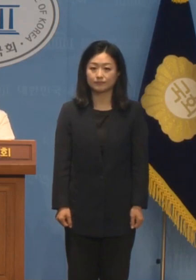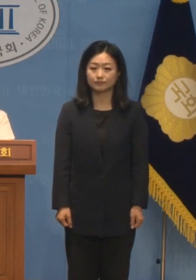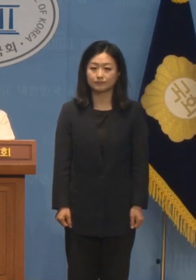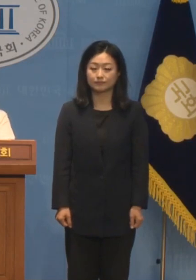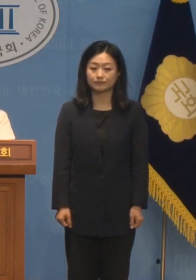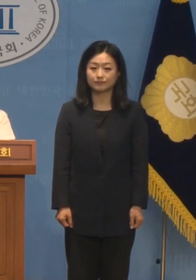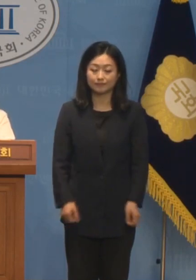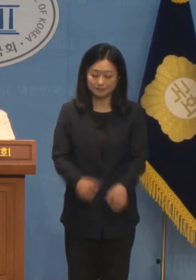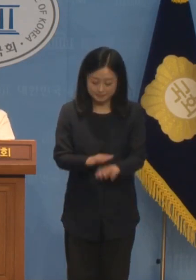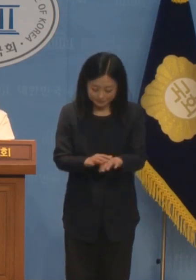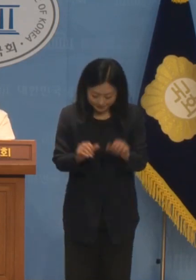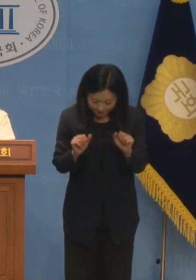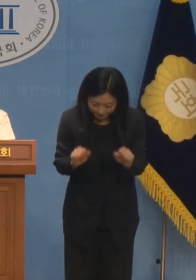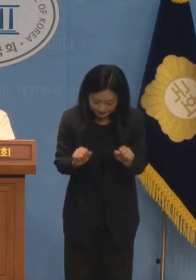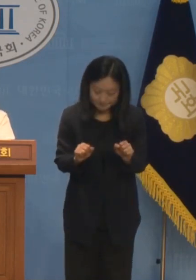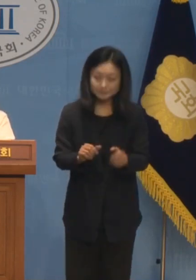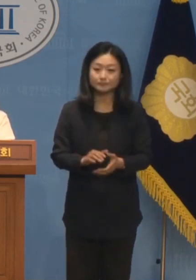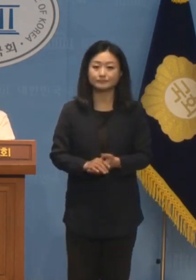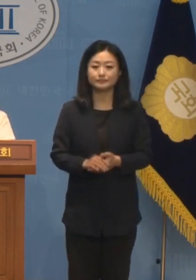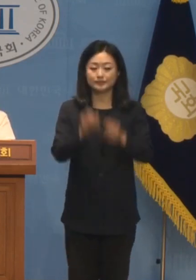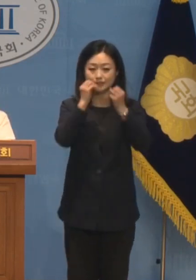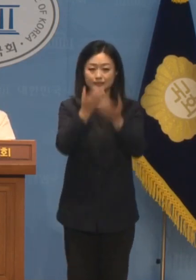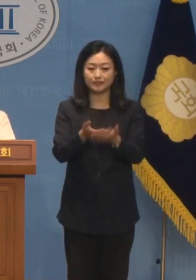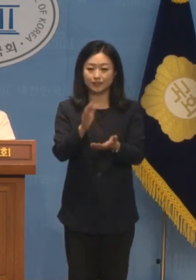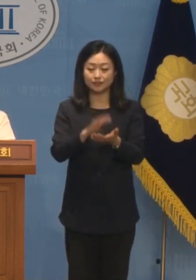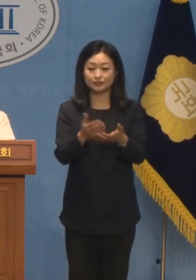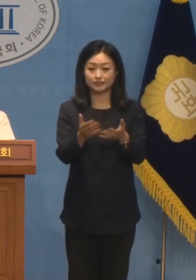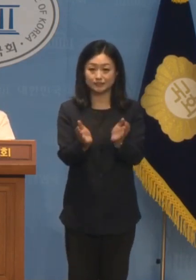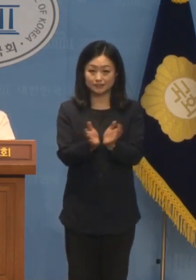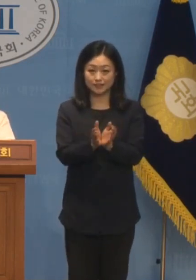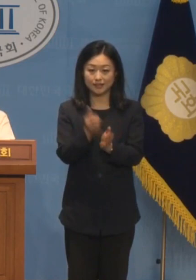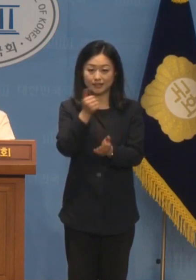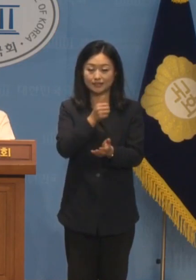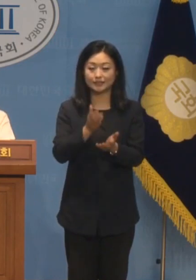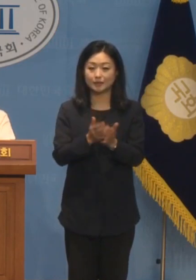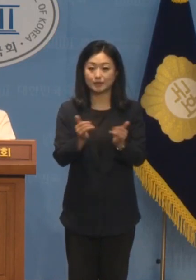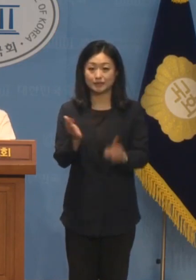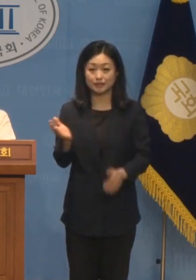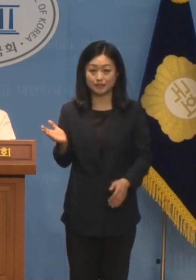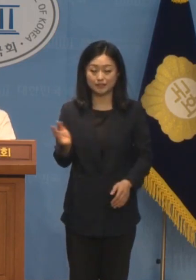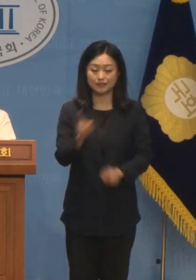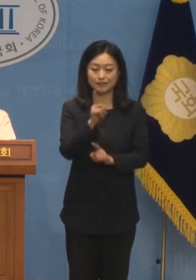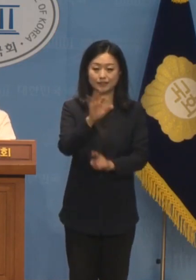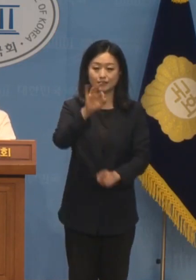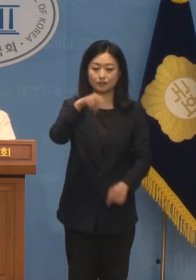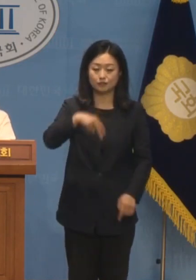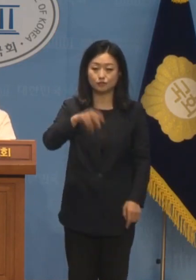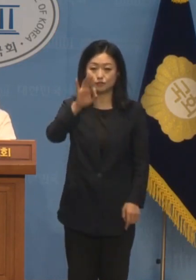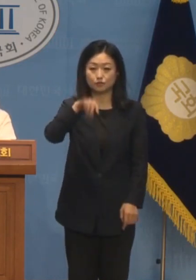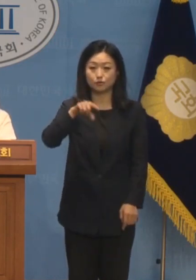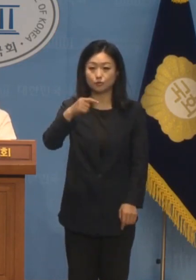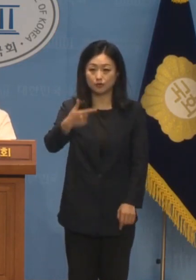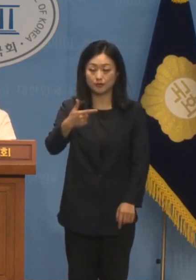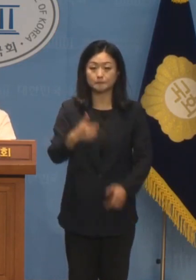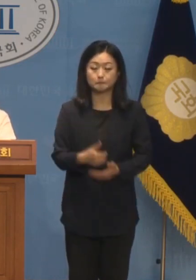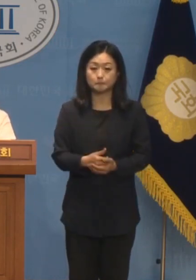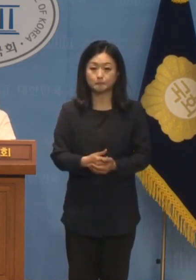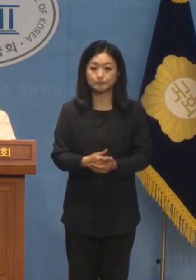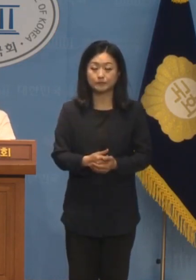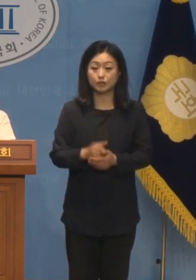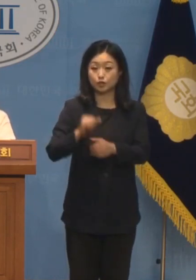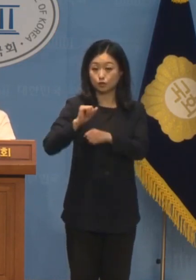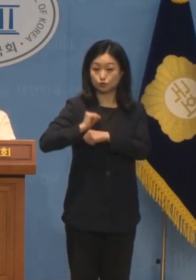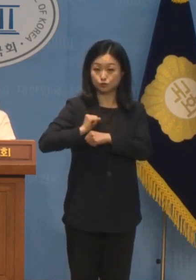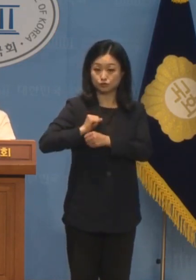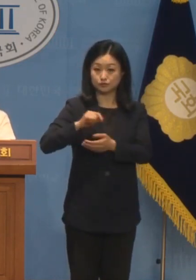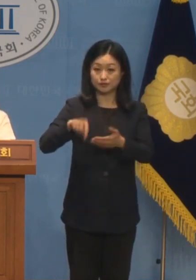안녕하십니까 개혁신당 부대변인 이유원입니다 오늘은 17일간 왕따 처벌받던